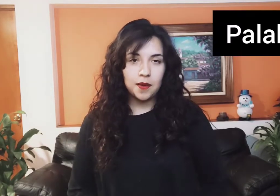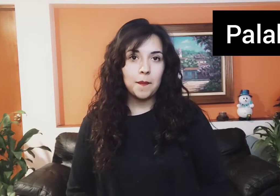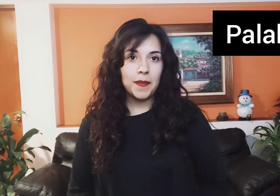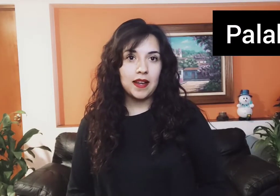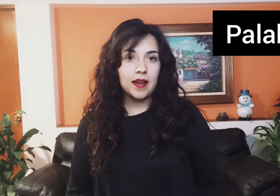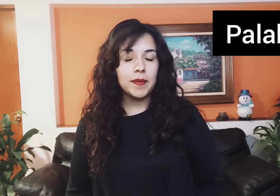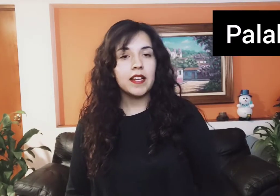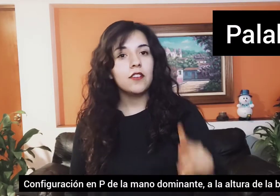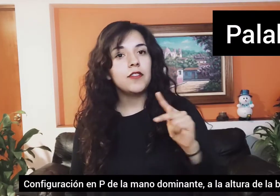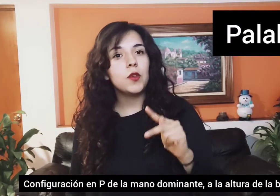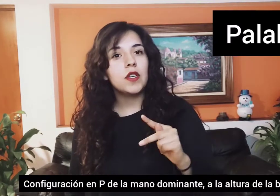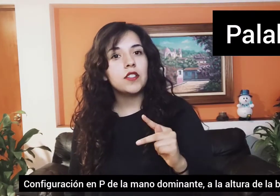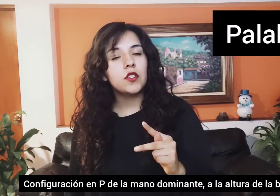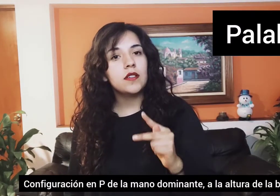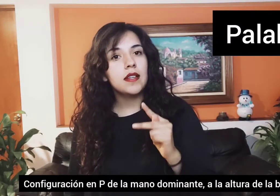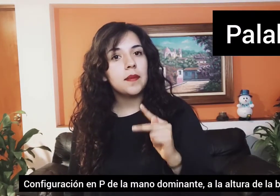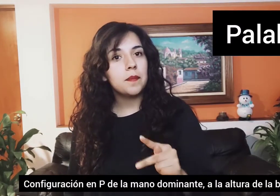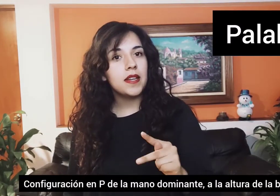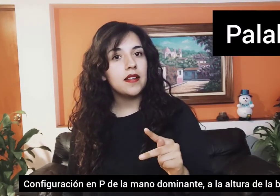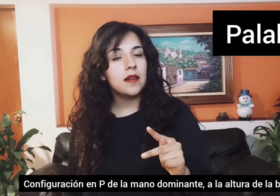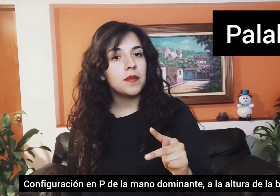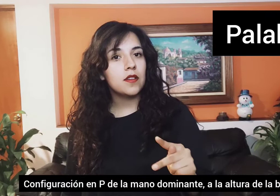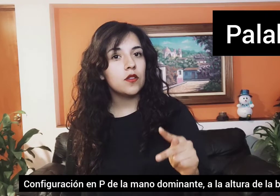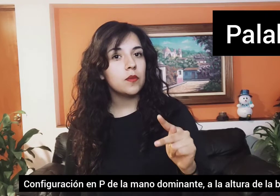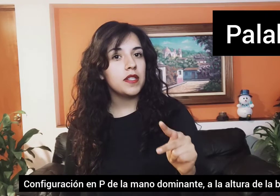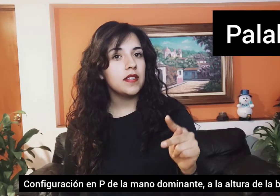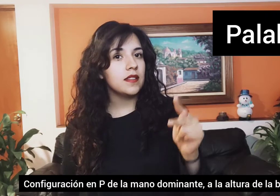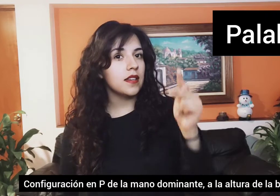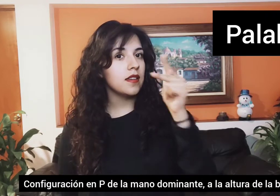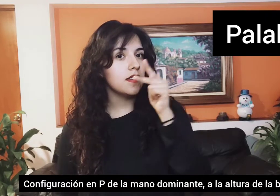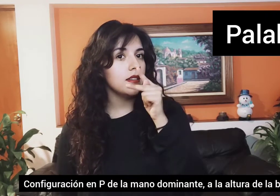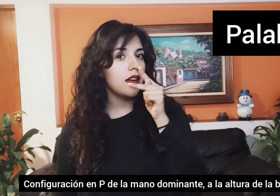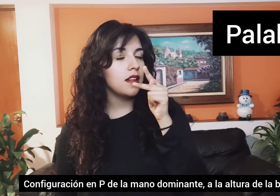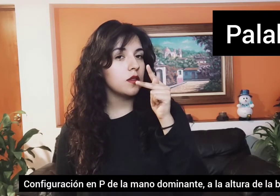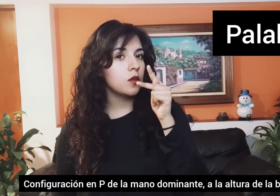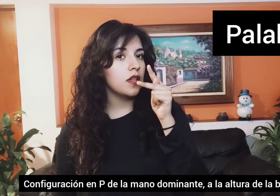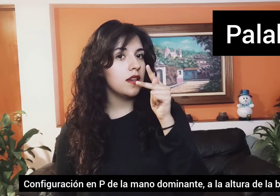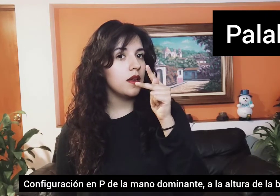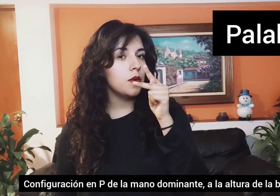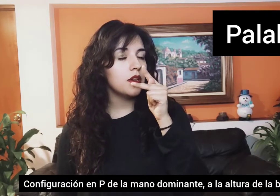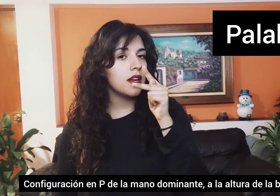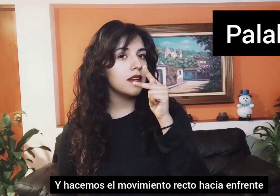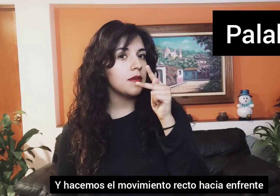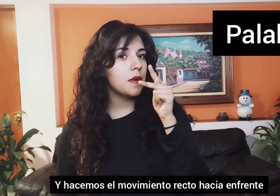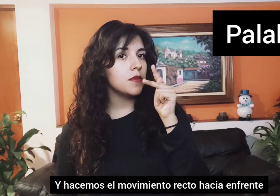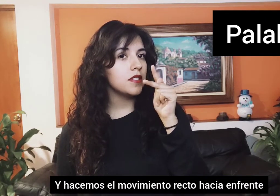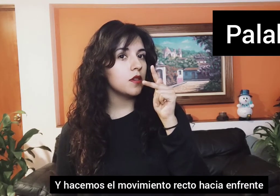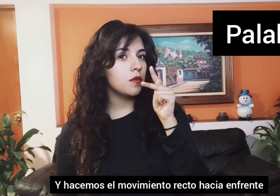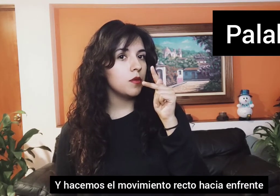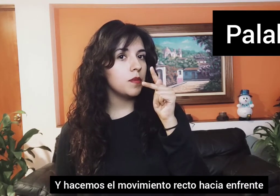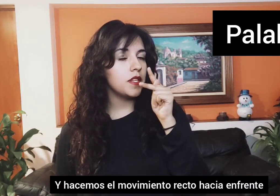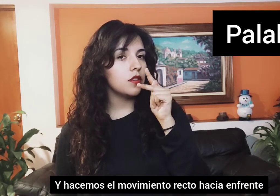Palabra, configuración en P de la mano dominante a la altura de la boca y vamos a hacer un movimiento